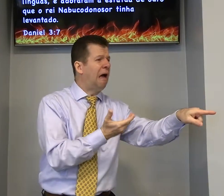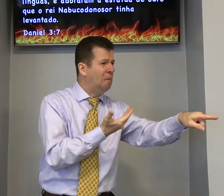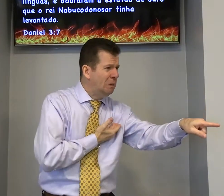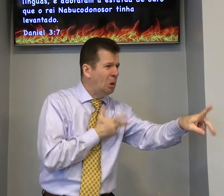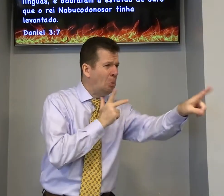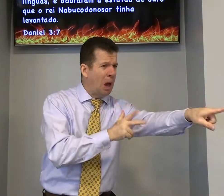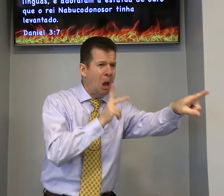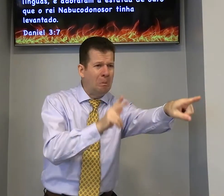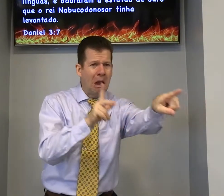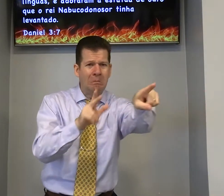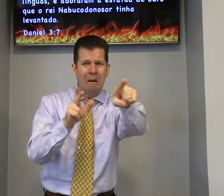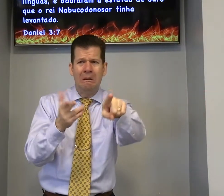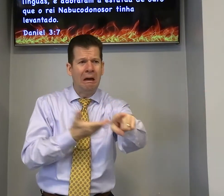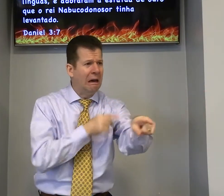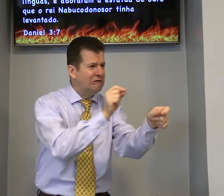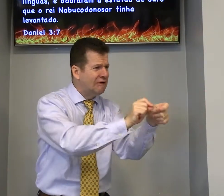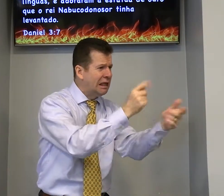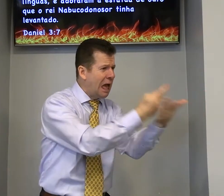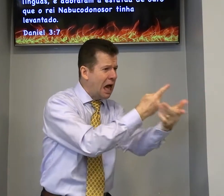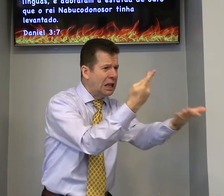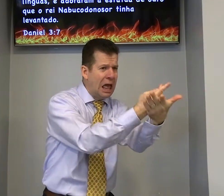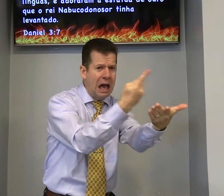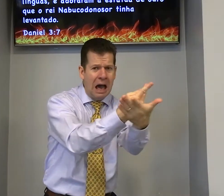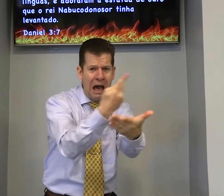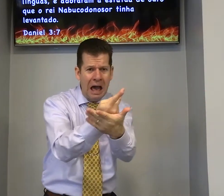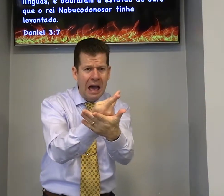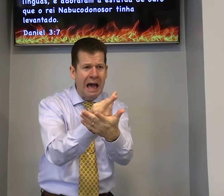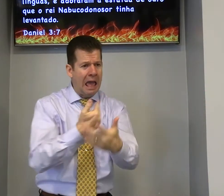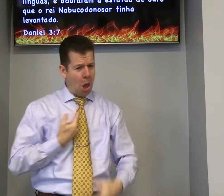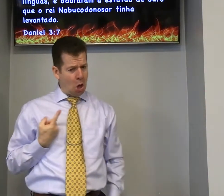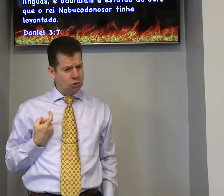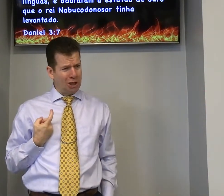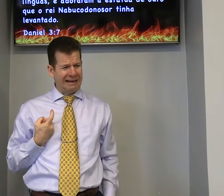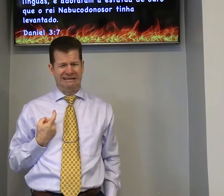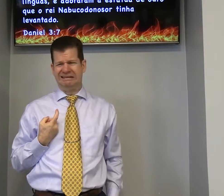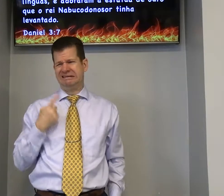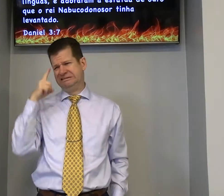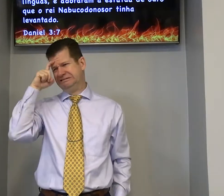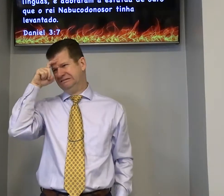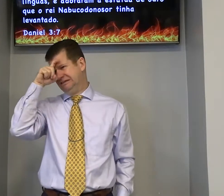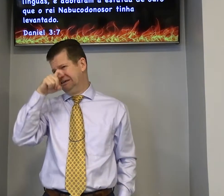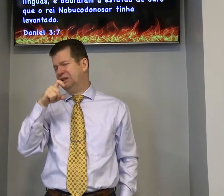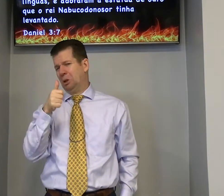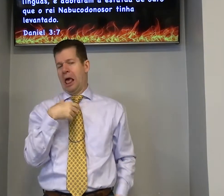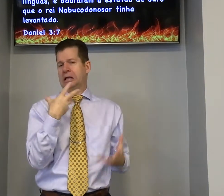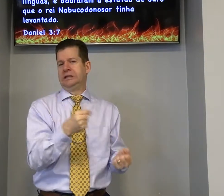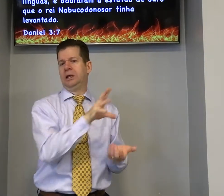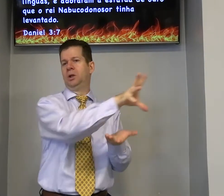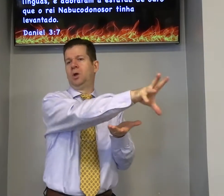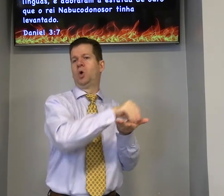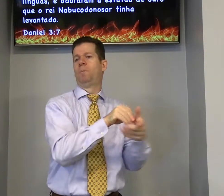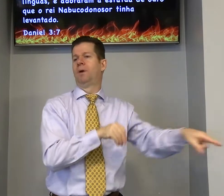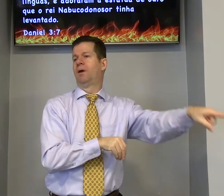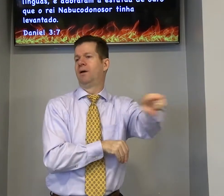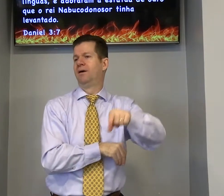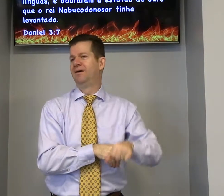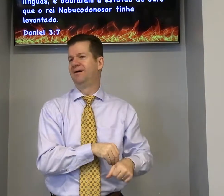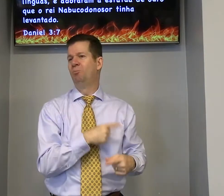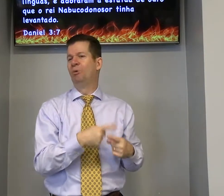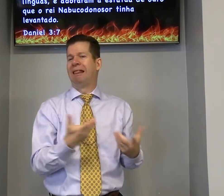tentam você faz errado eles encorajam você fazer errado é difícil você aceita e copiar